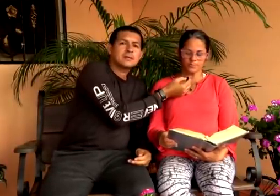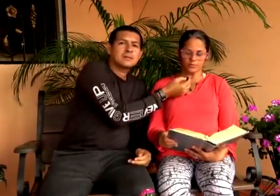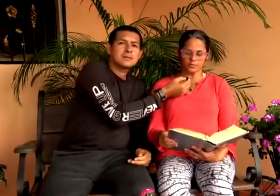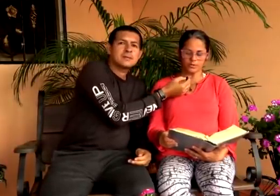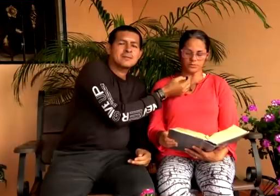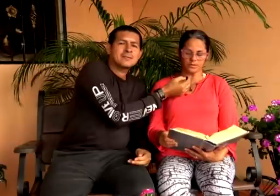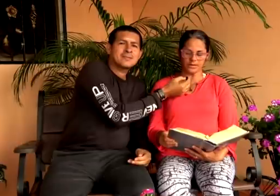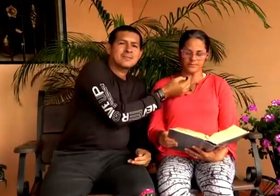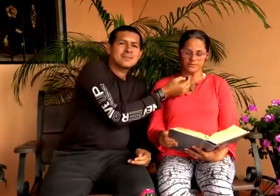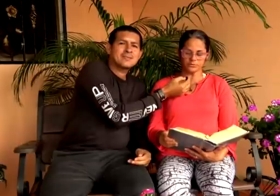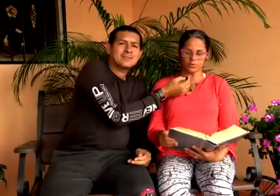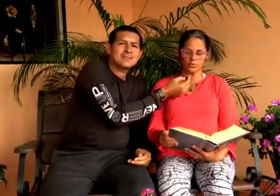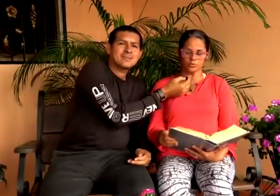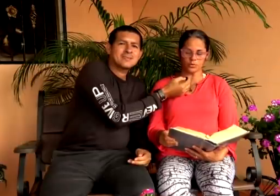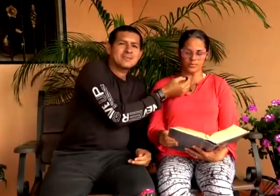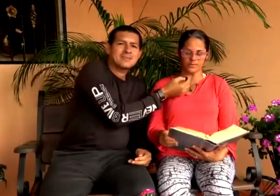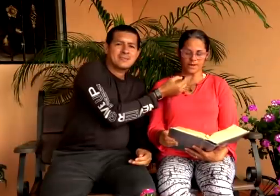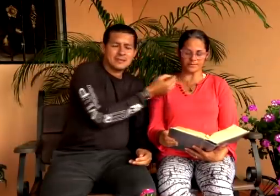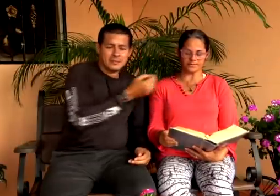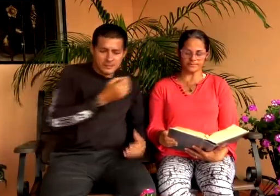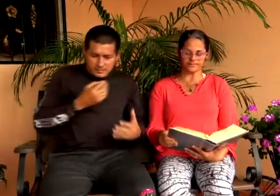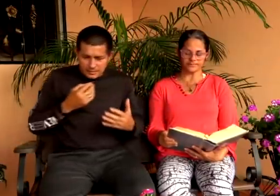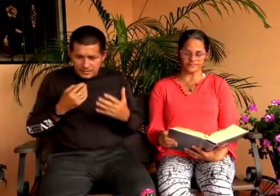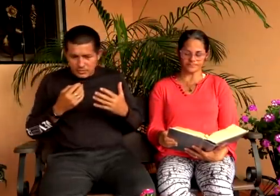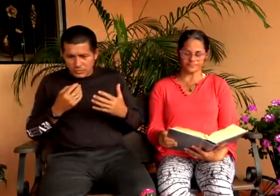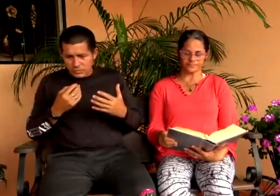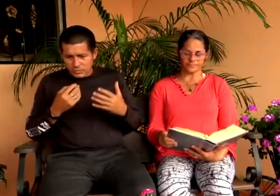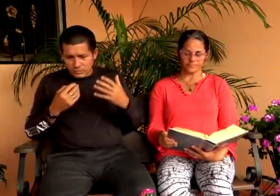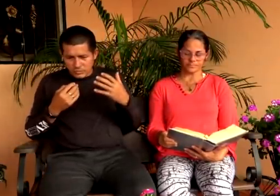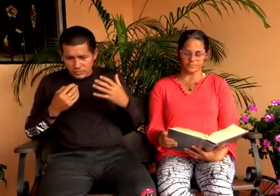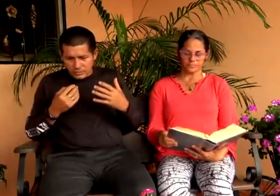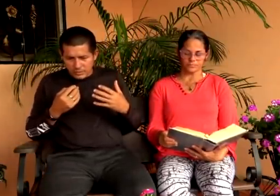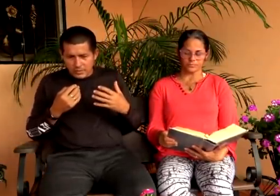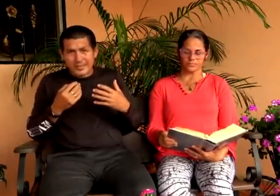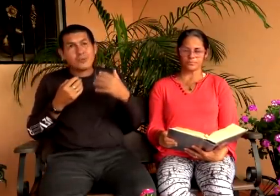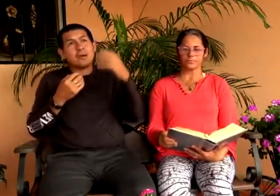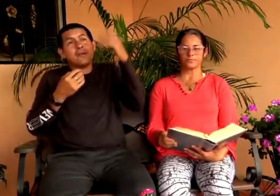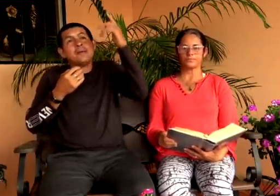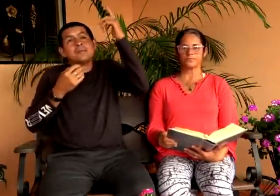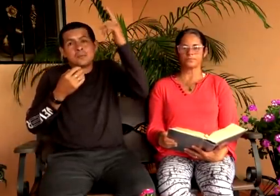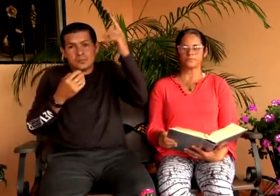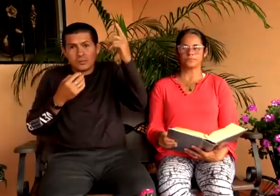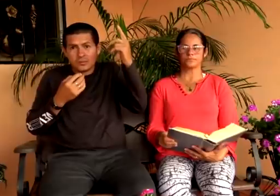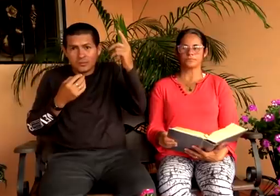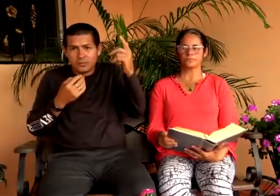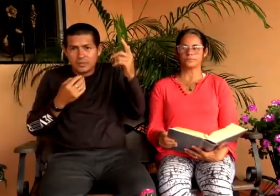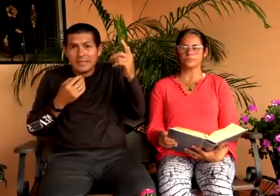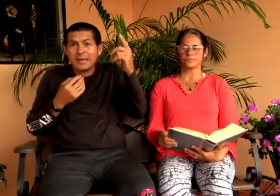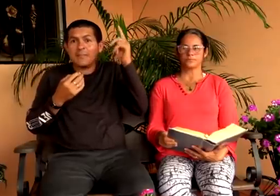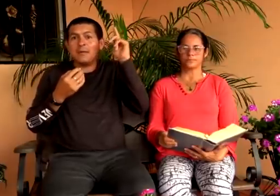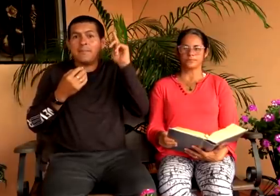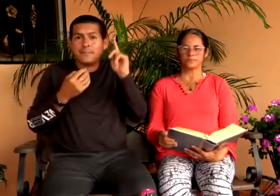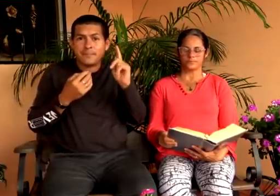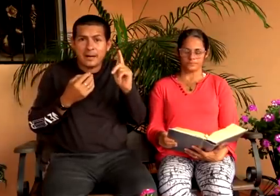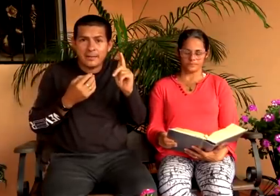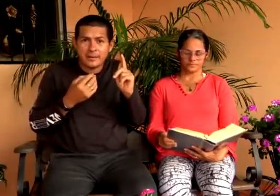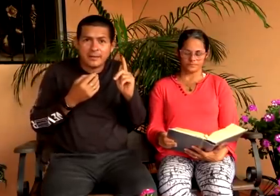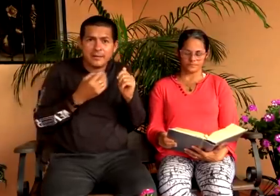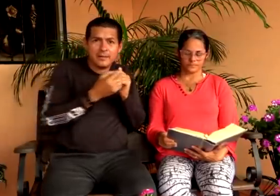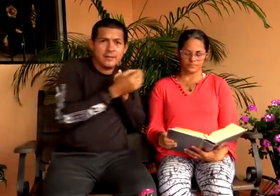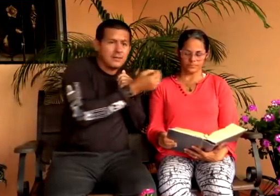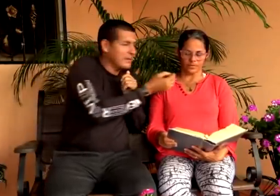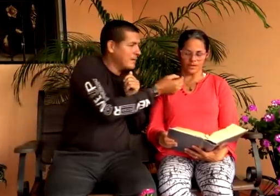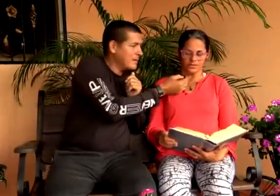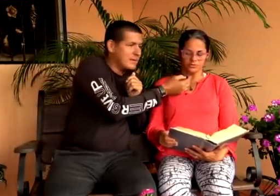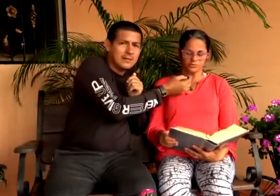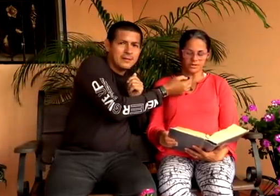Yo hablo de lo que he visto junto a mi padre. Dice Jesús, yo hablo de lo que he visto de mi padre.